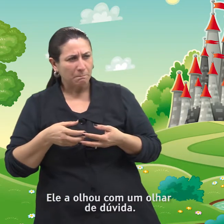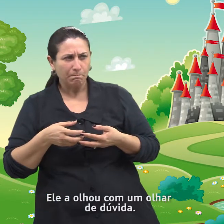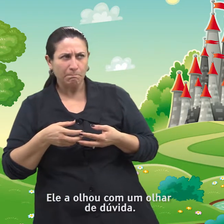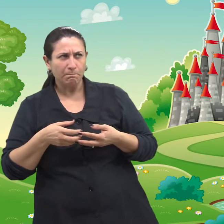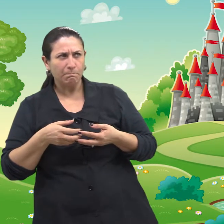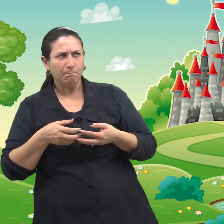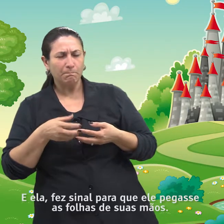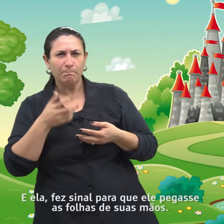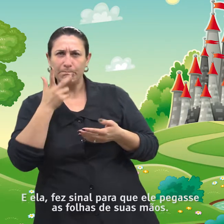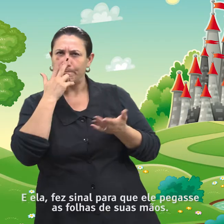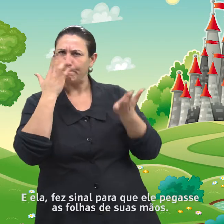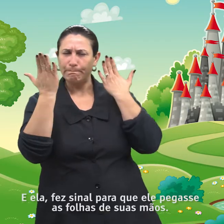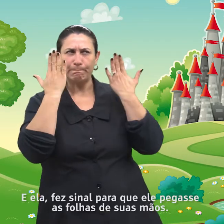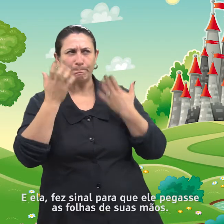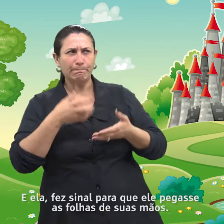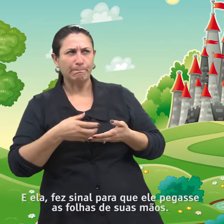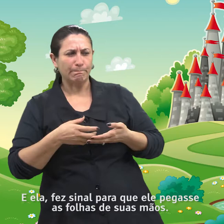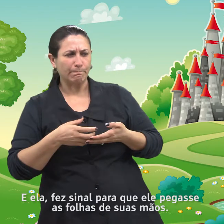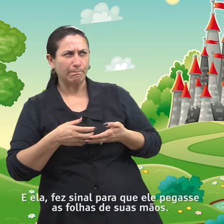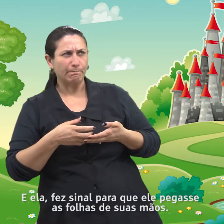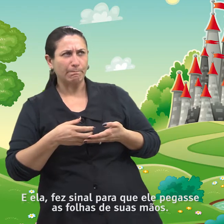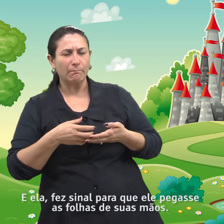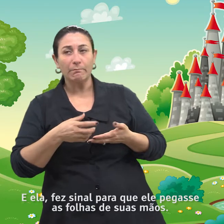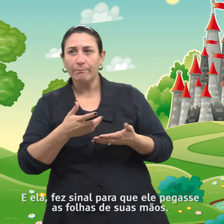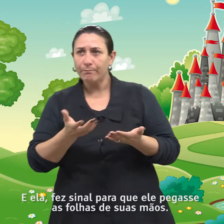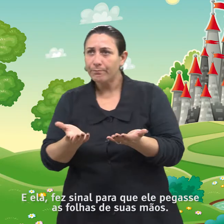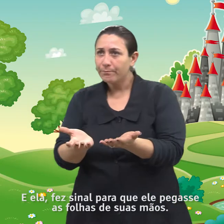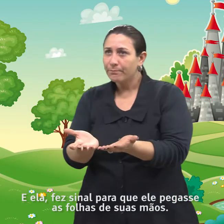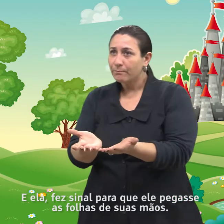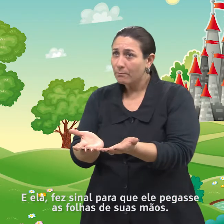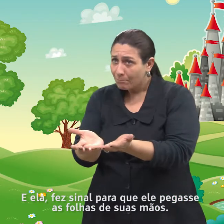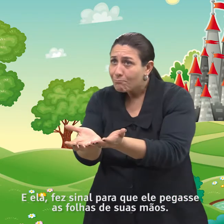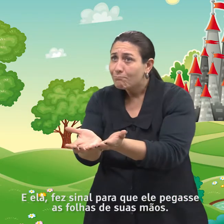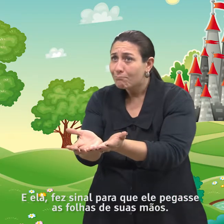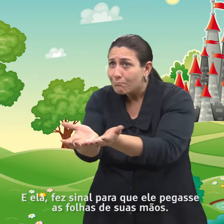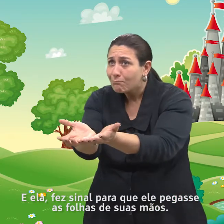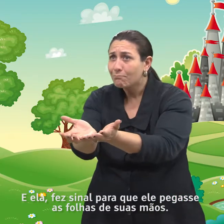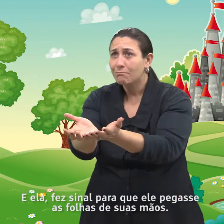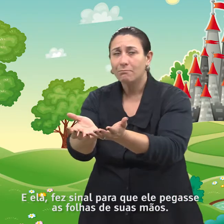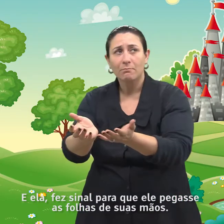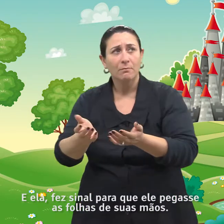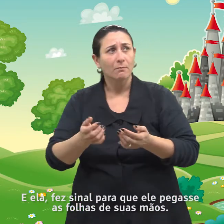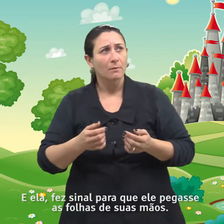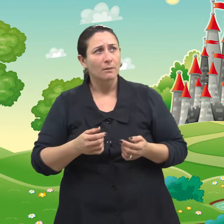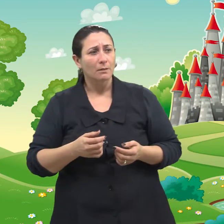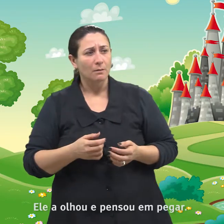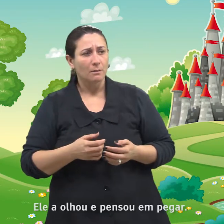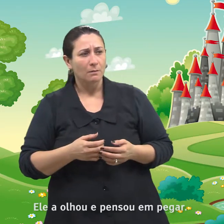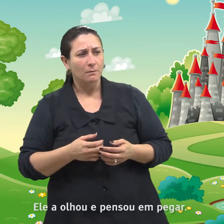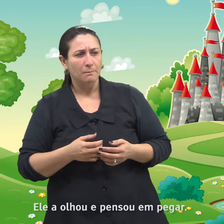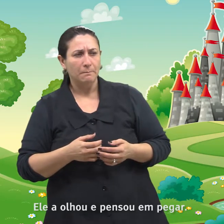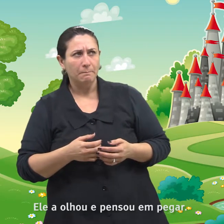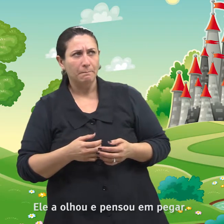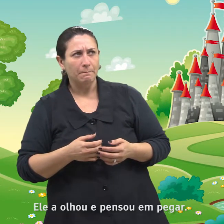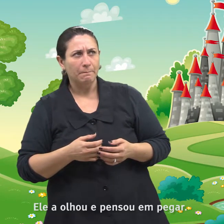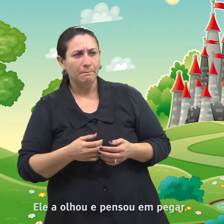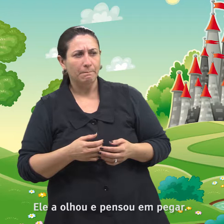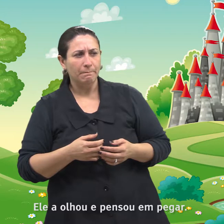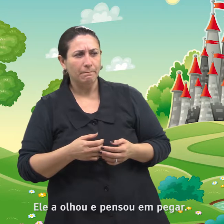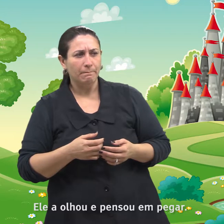e ela fez sinal para que ele pegasse as folhas de suas mãos. Ele a olhou e pensou em